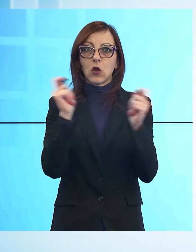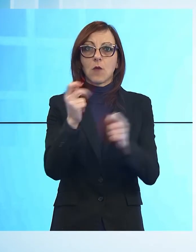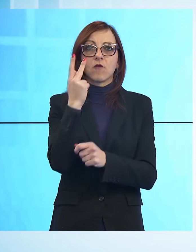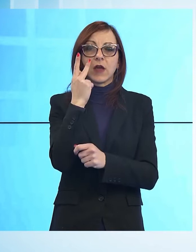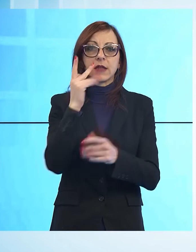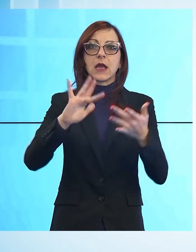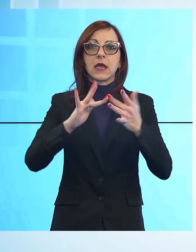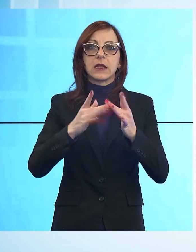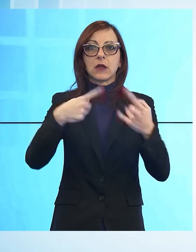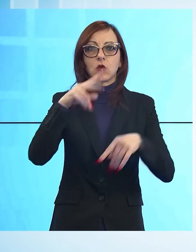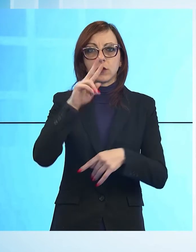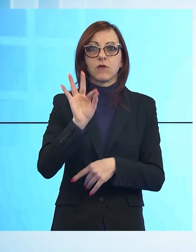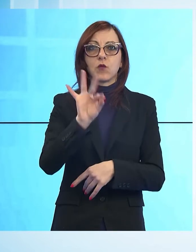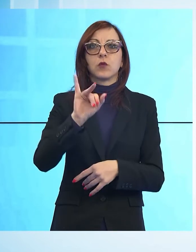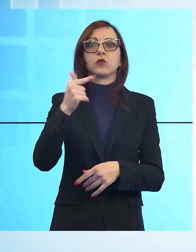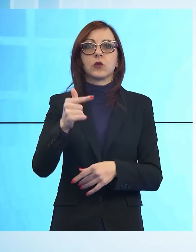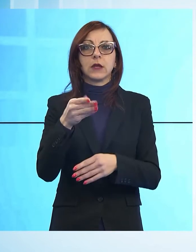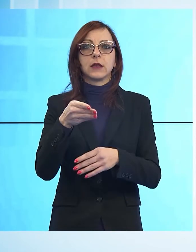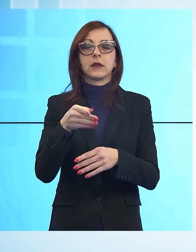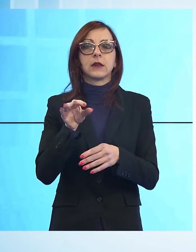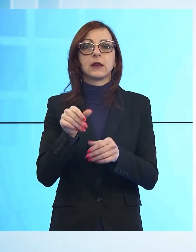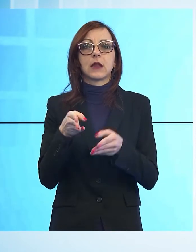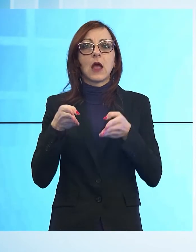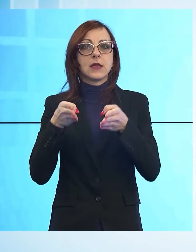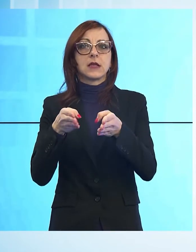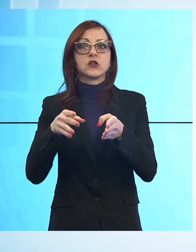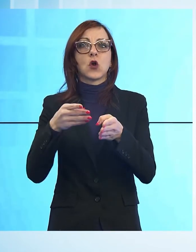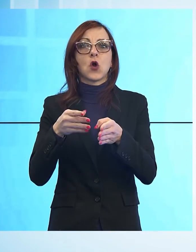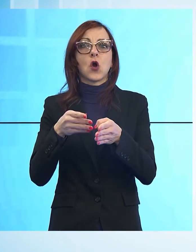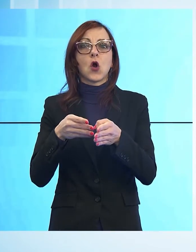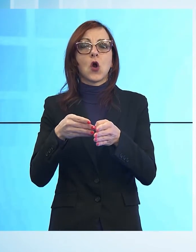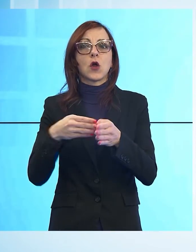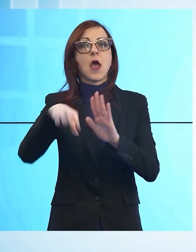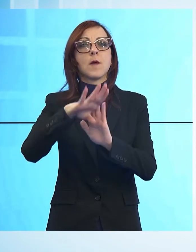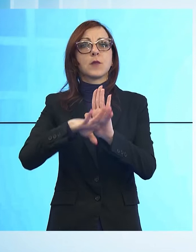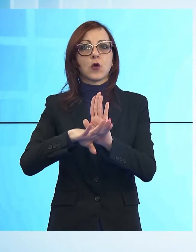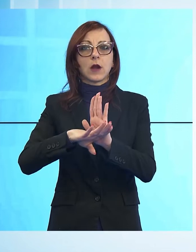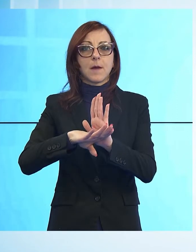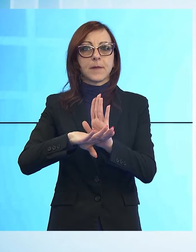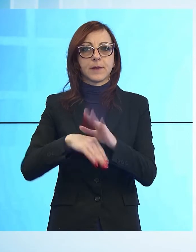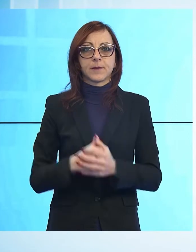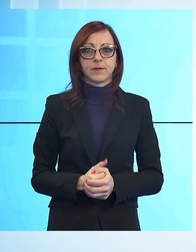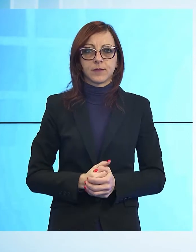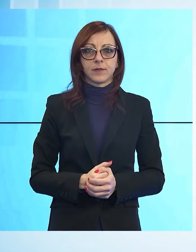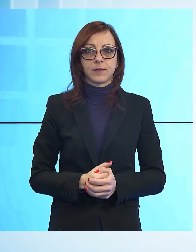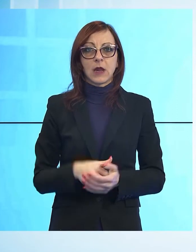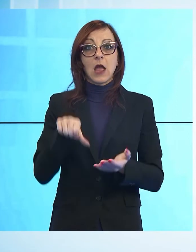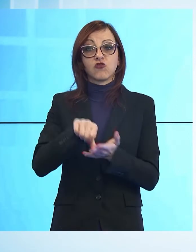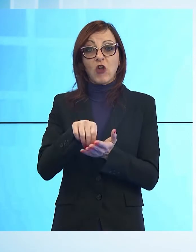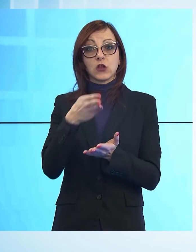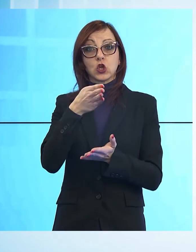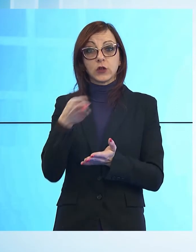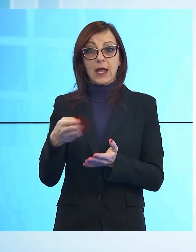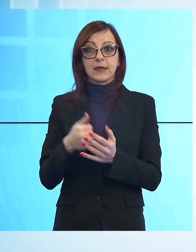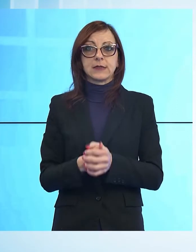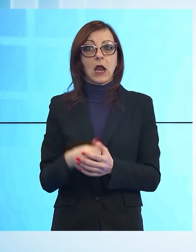.it nella sezione programmi del nostro On Demand. Parliamo proprio di centrodestra perché il